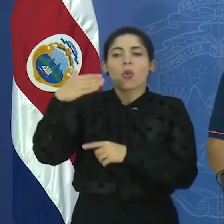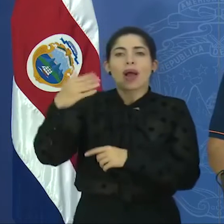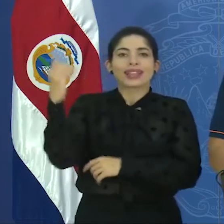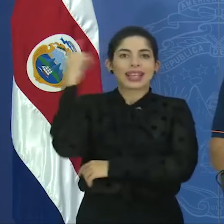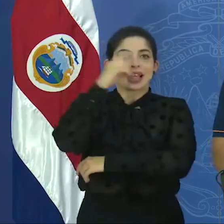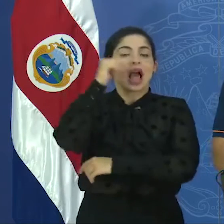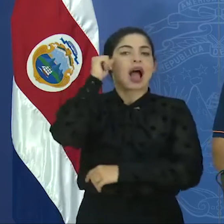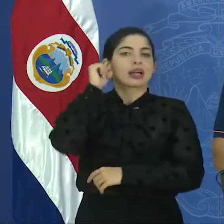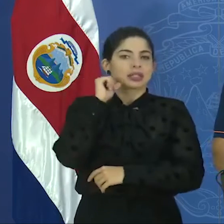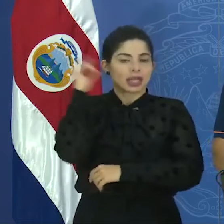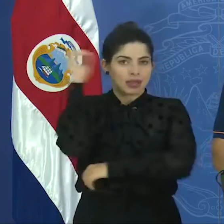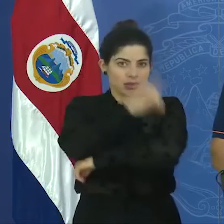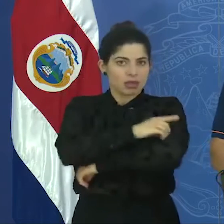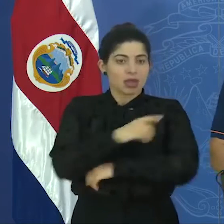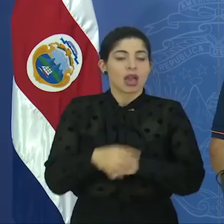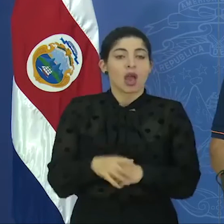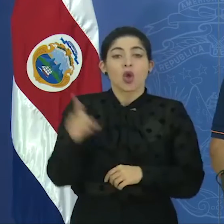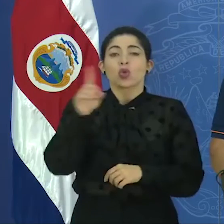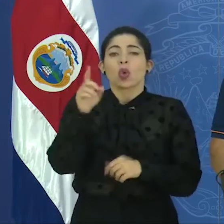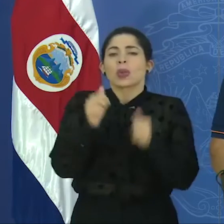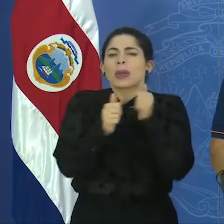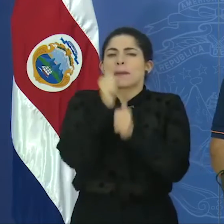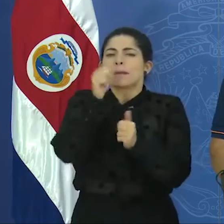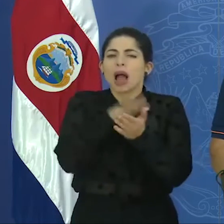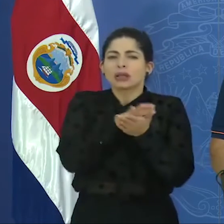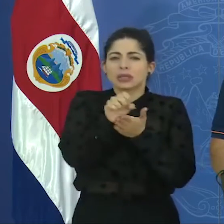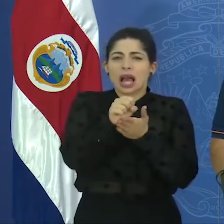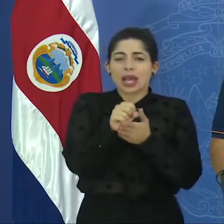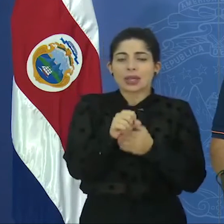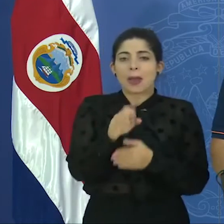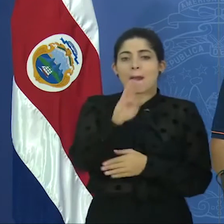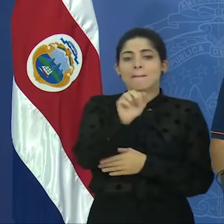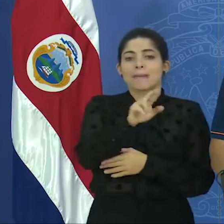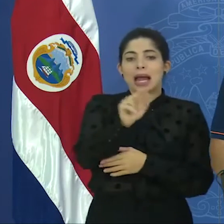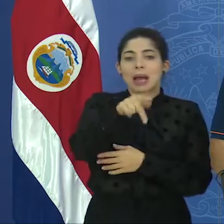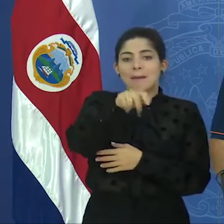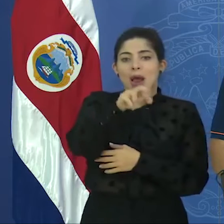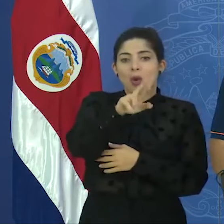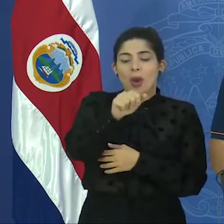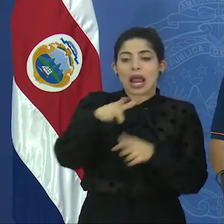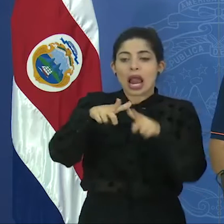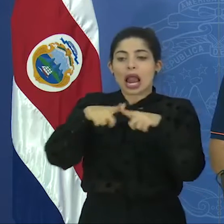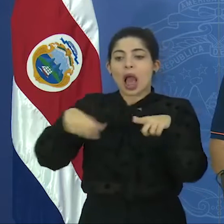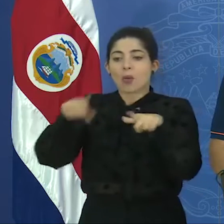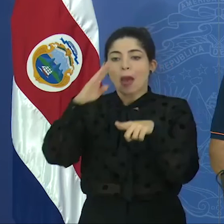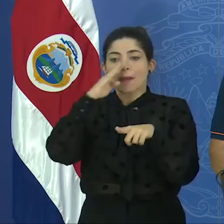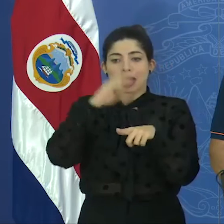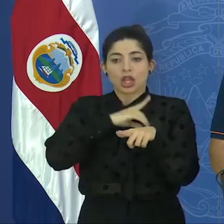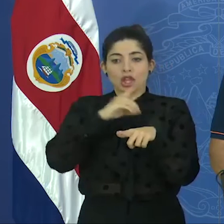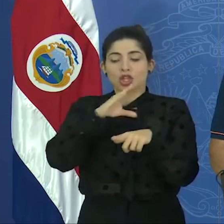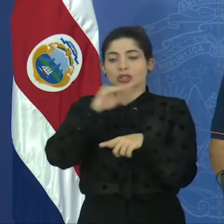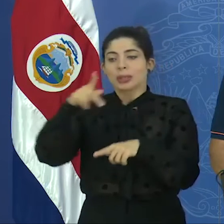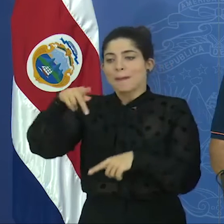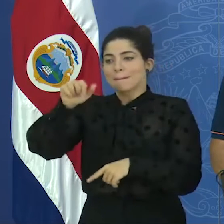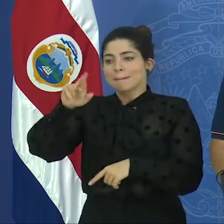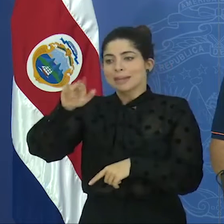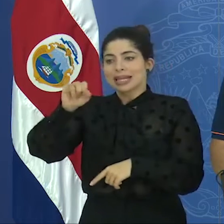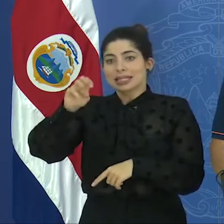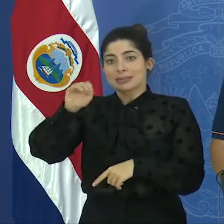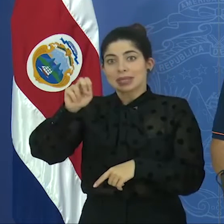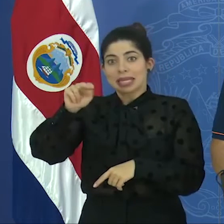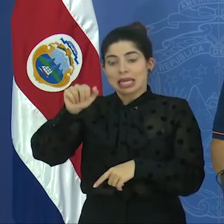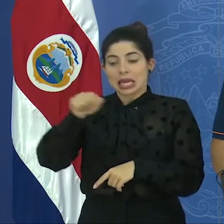de ayer y los sitios mayormente afectados son la Barra de Pacuare, la Laguna Madre de Dios y Parismina, donde